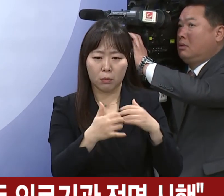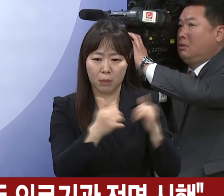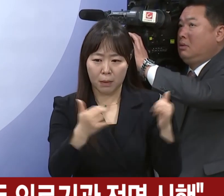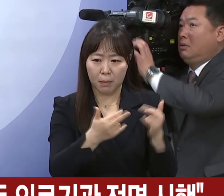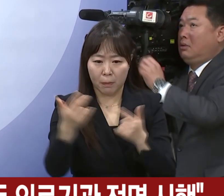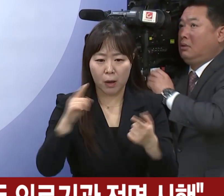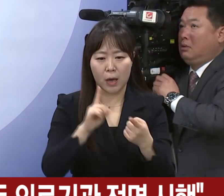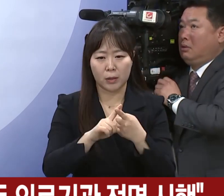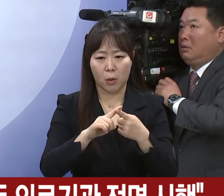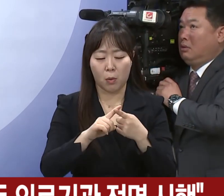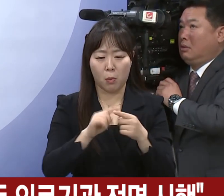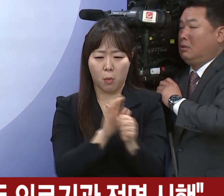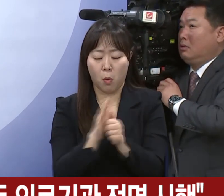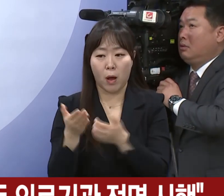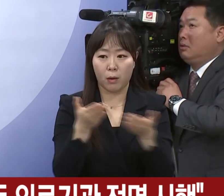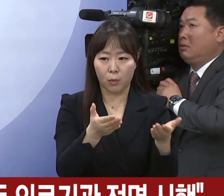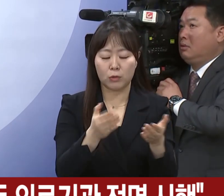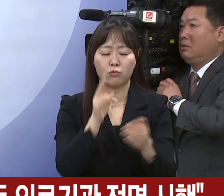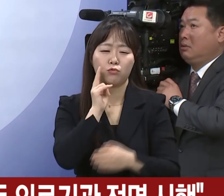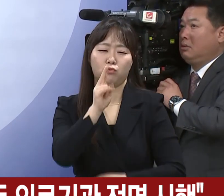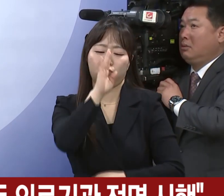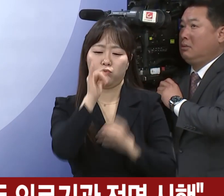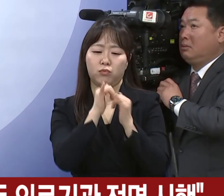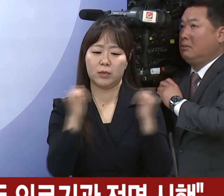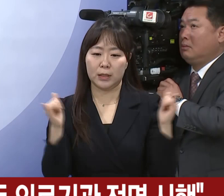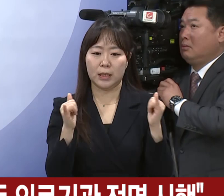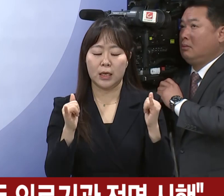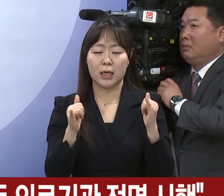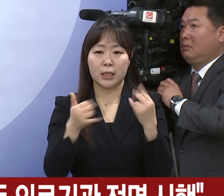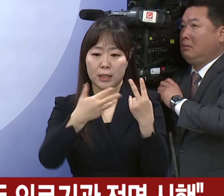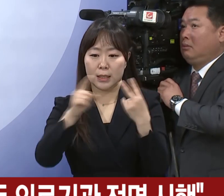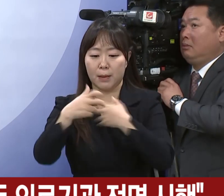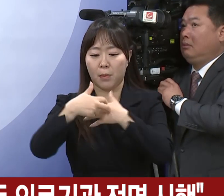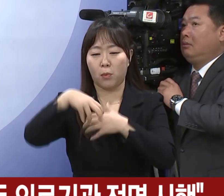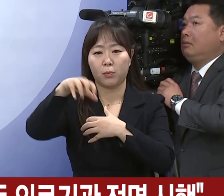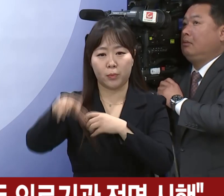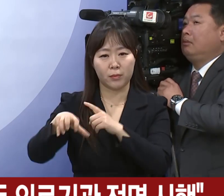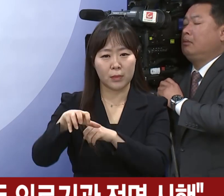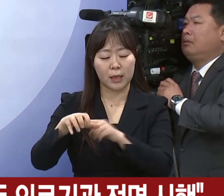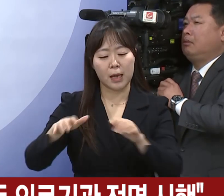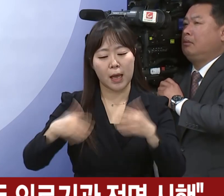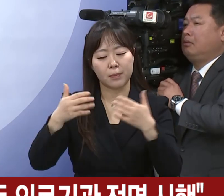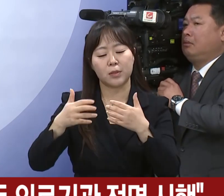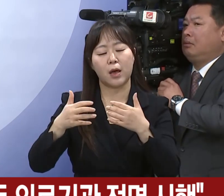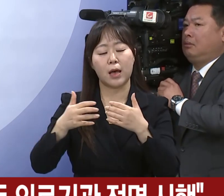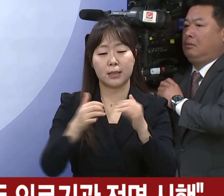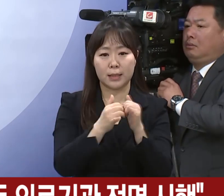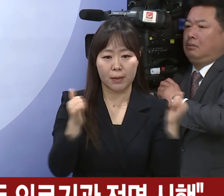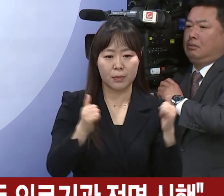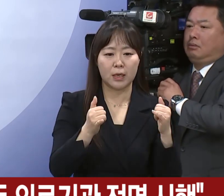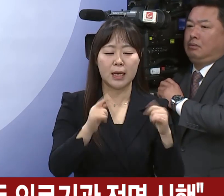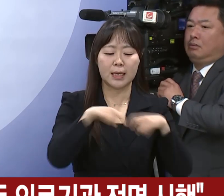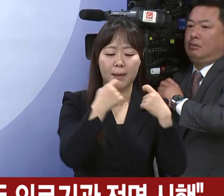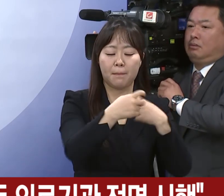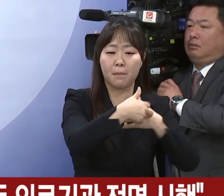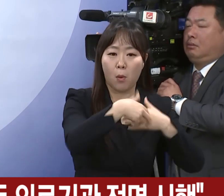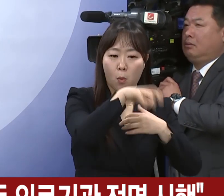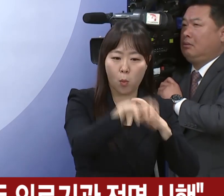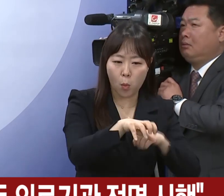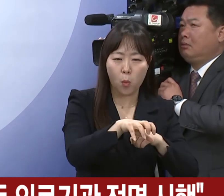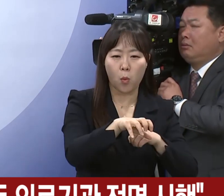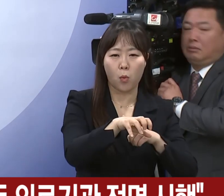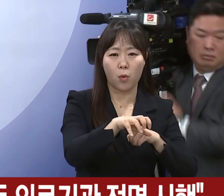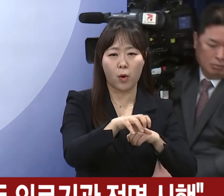중등증 이하 환자는 지역의 2차 병원급에서 겸증외래 환자는 의원급에서 각각